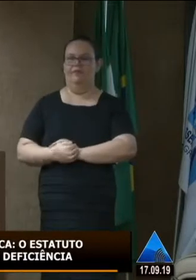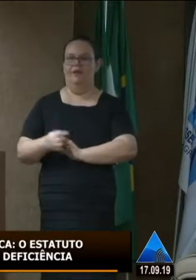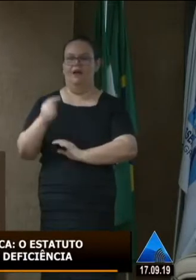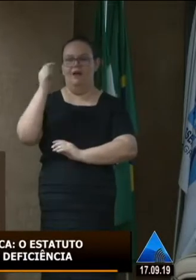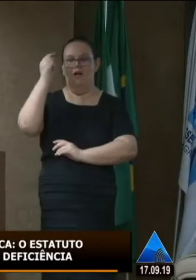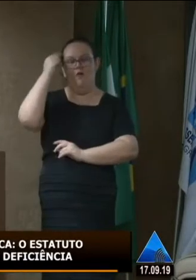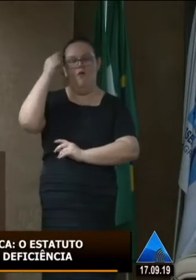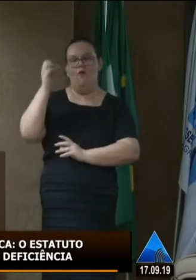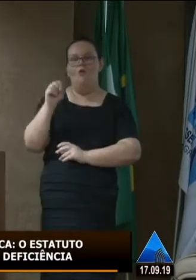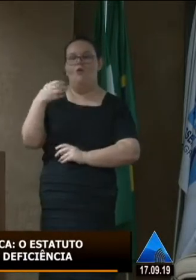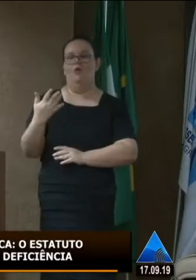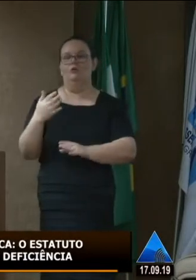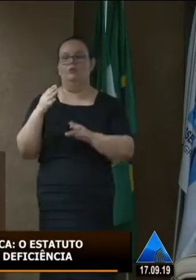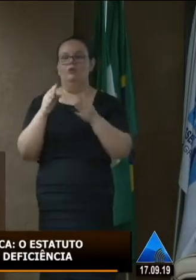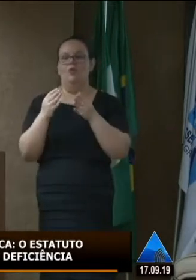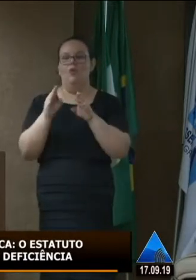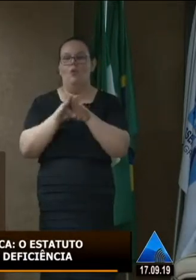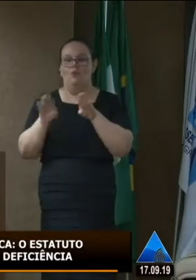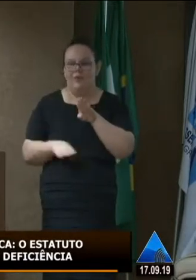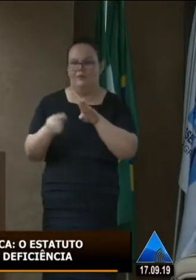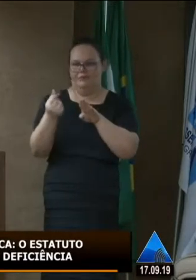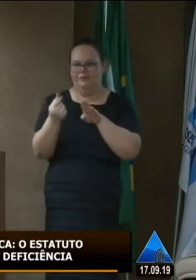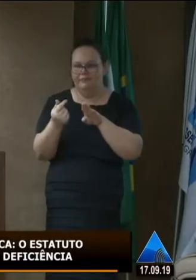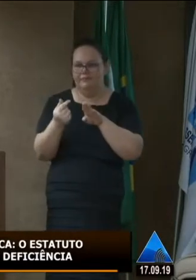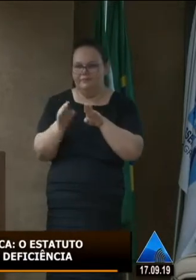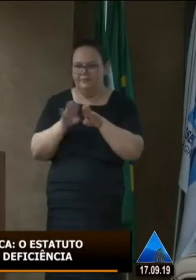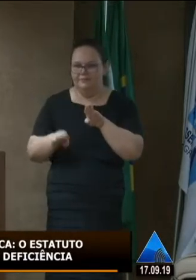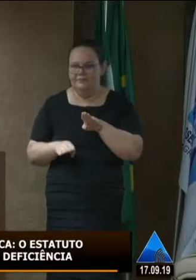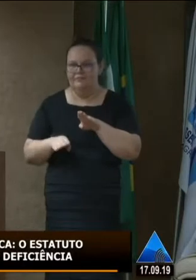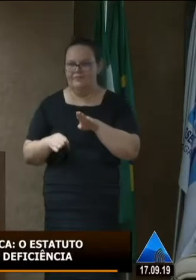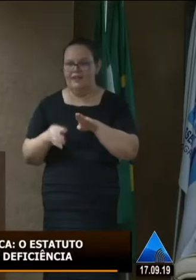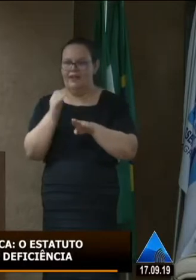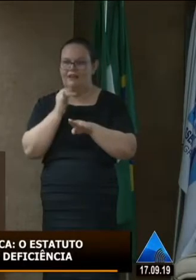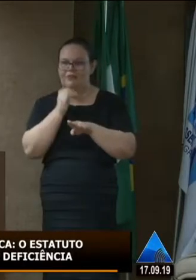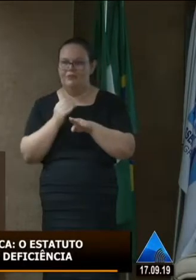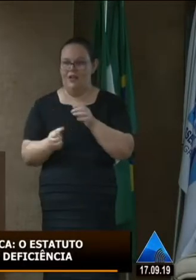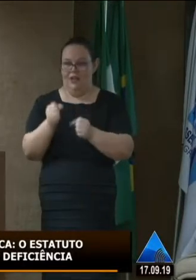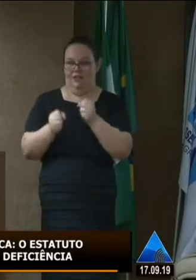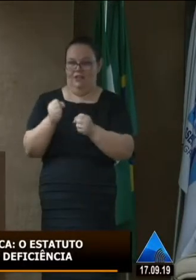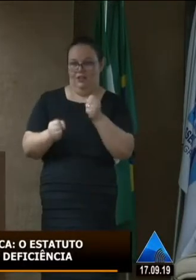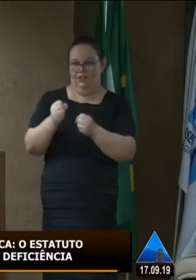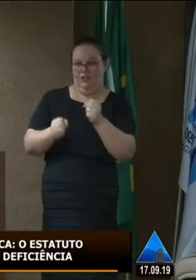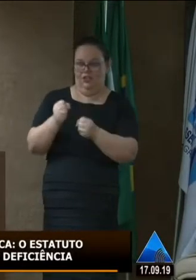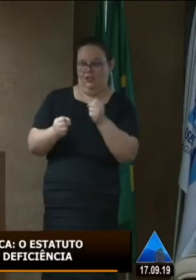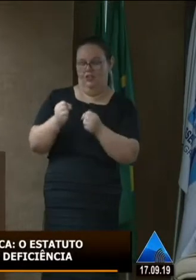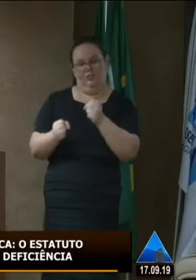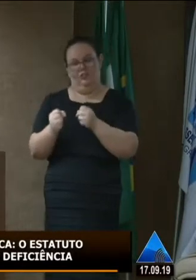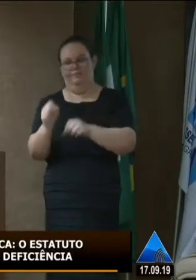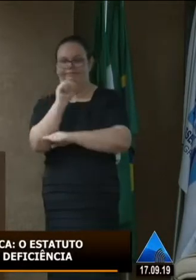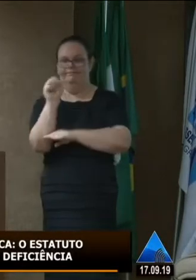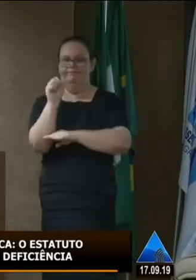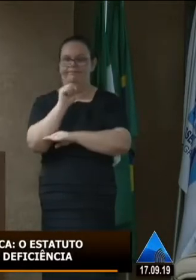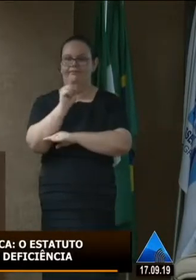desconto muito interessante o meu pai cadeirante ele dirige no carro o desconto dele é um ele ficou